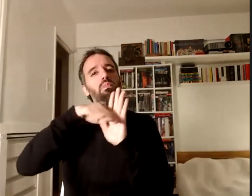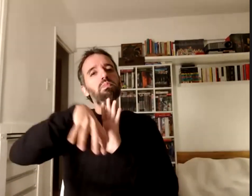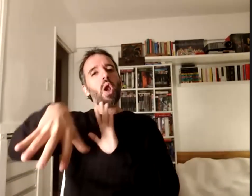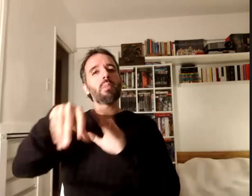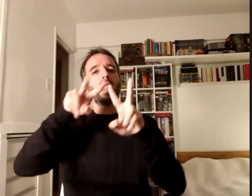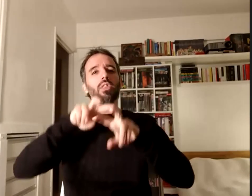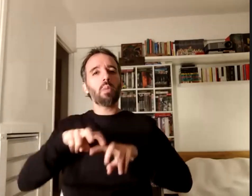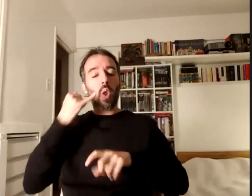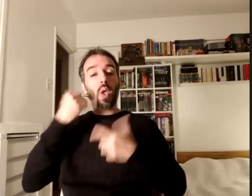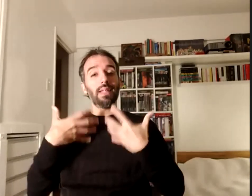hace mucho tiempo